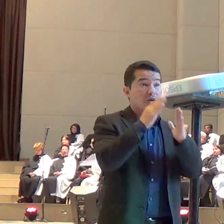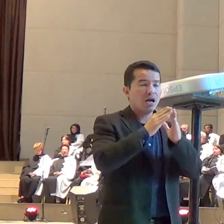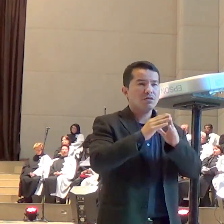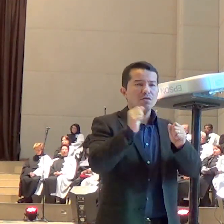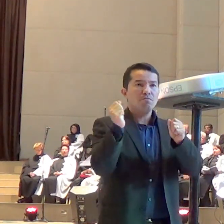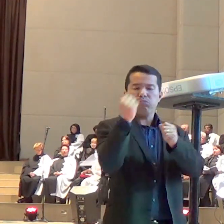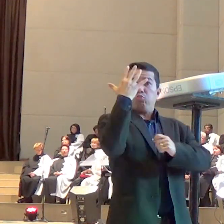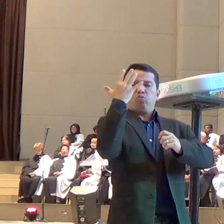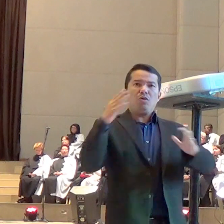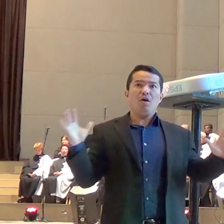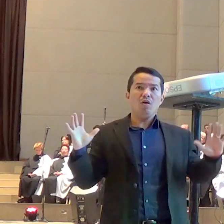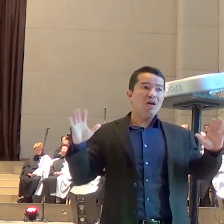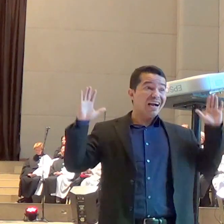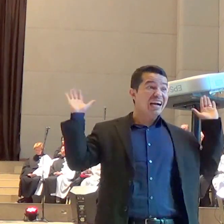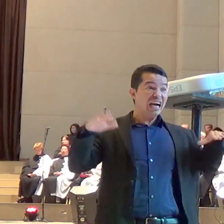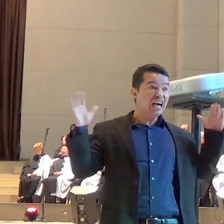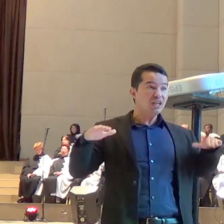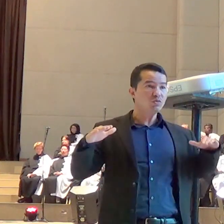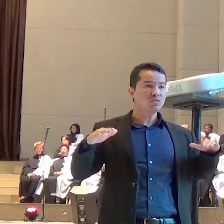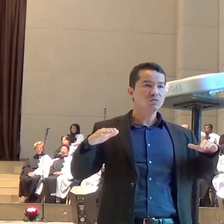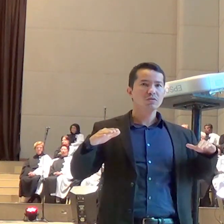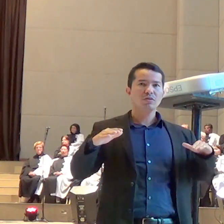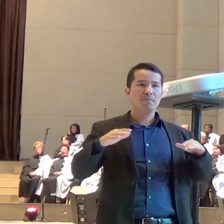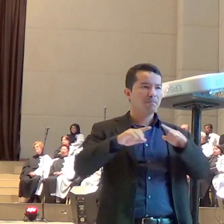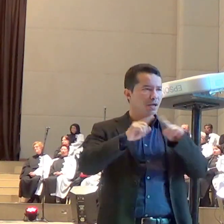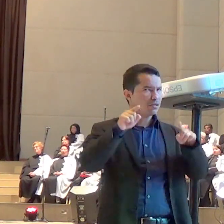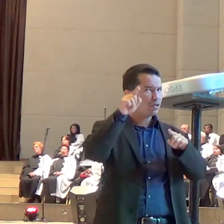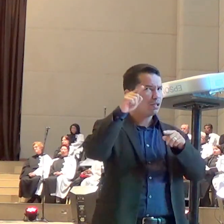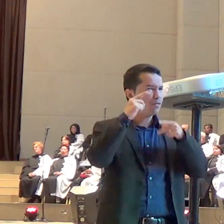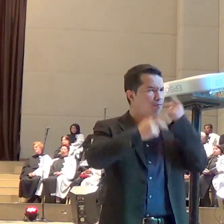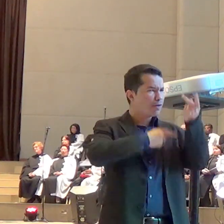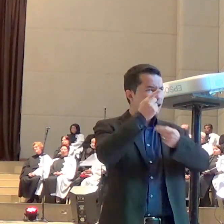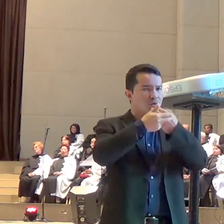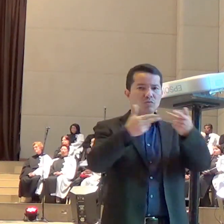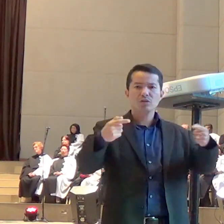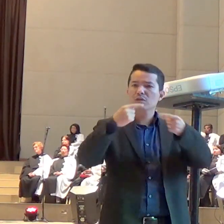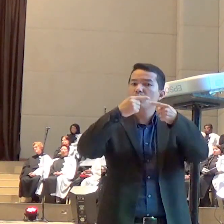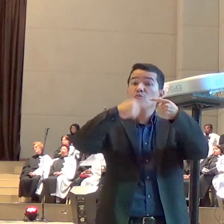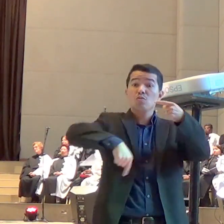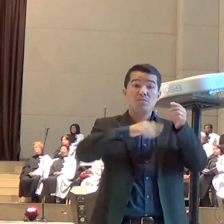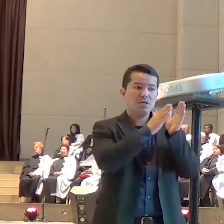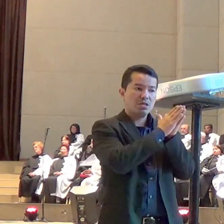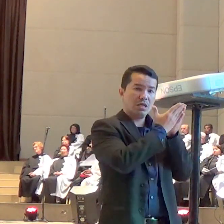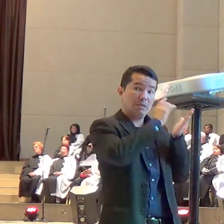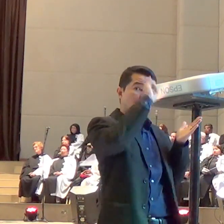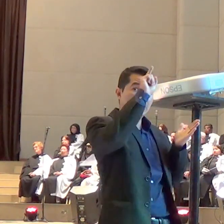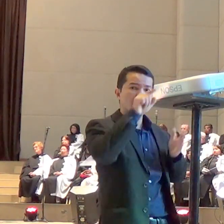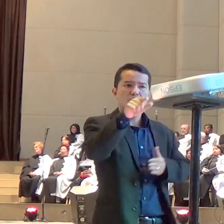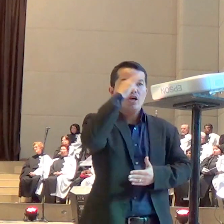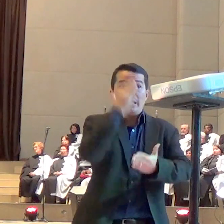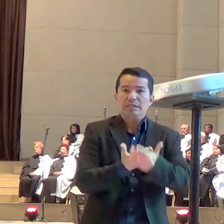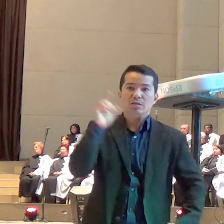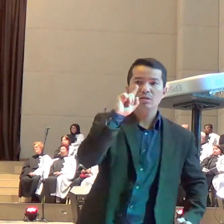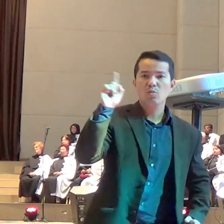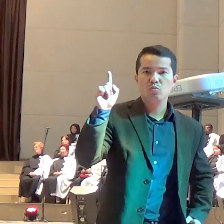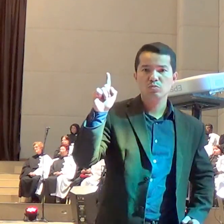Deus, não creia. Por quê? Deus nos deu uma palavra escrita,